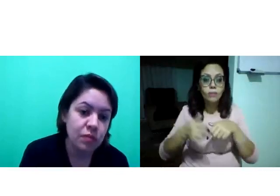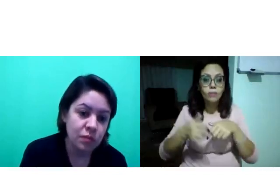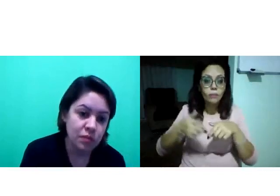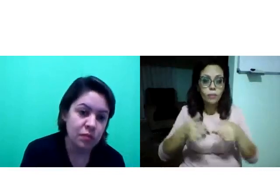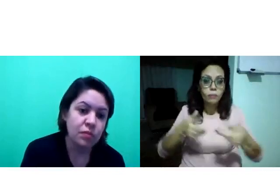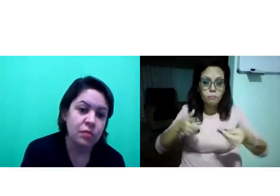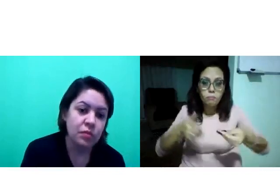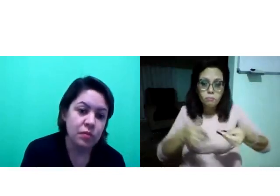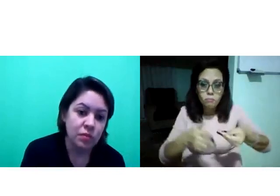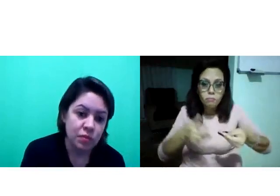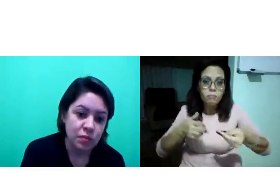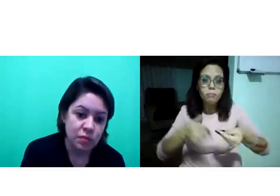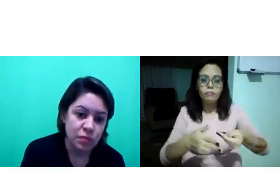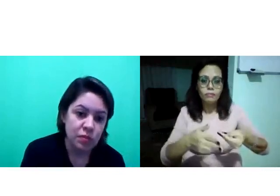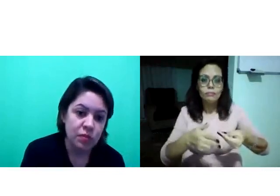Cortar papel.